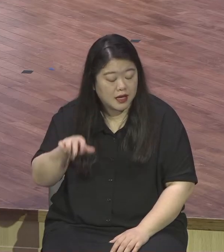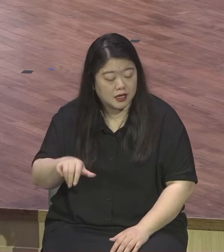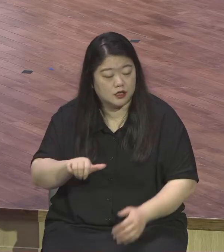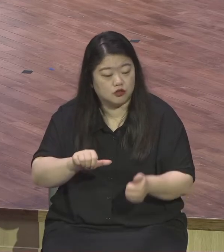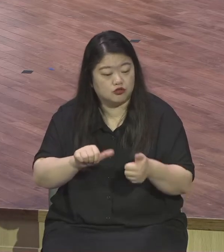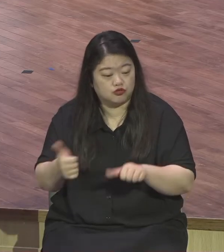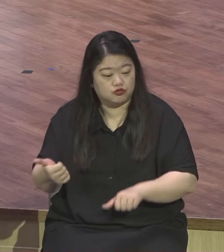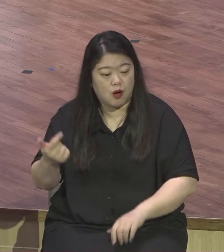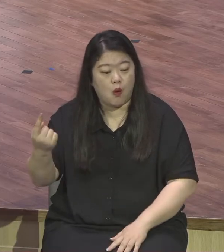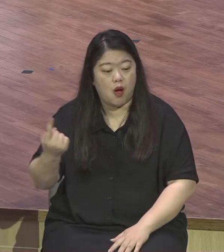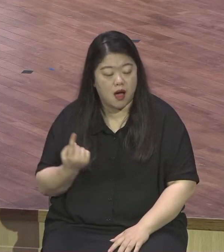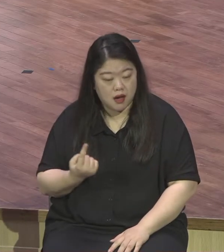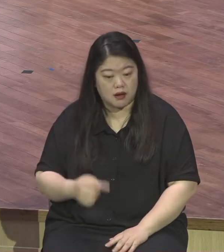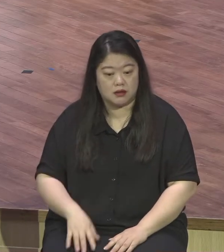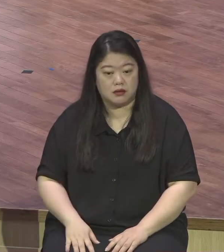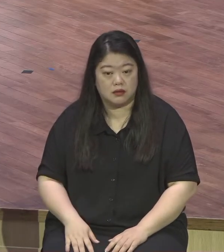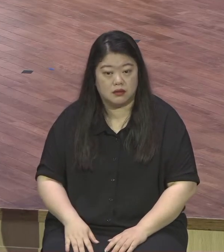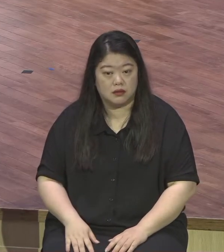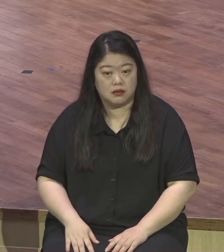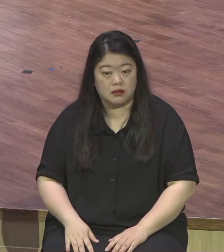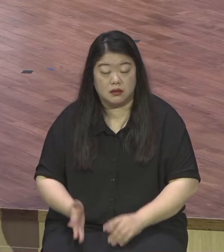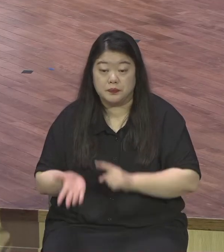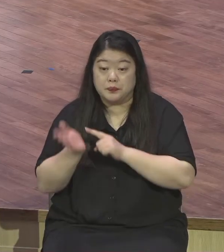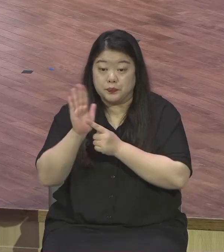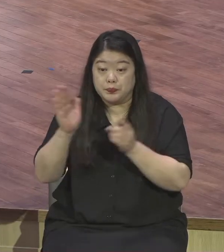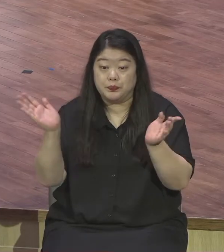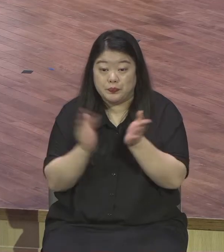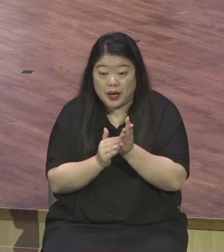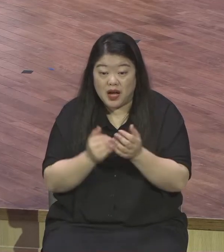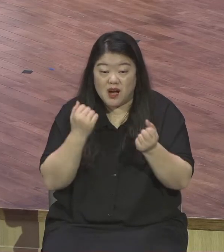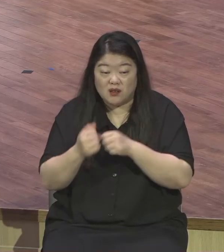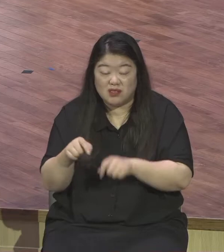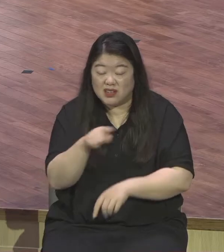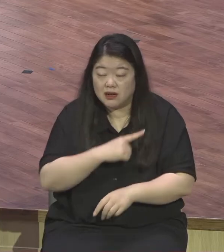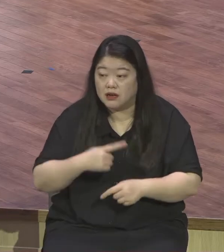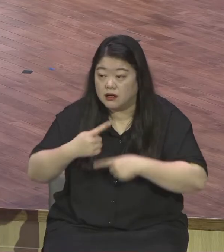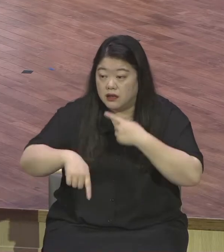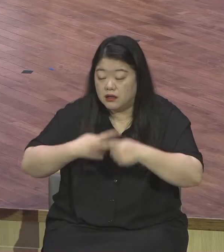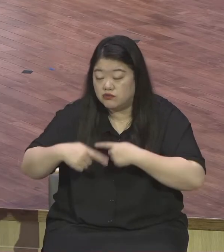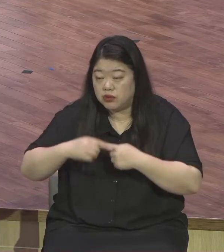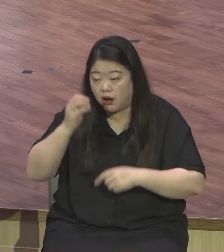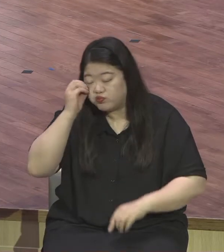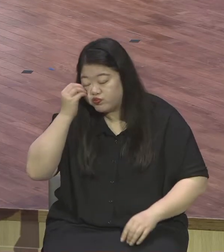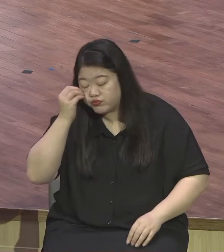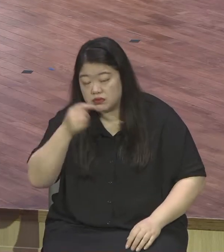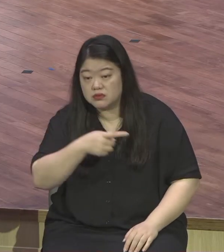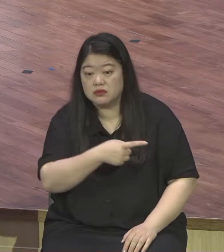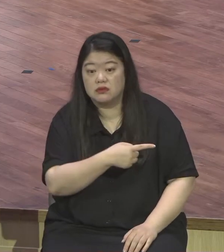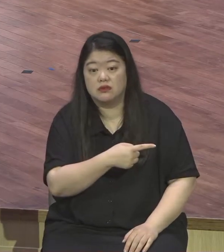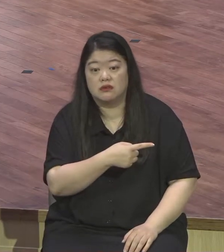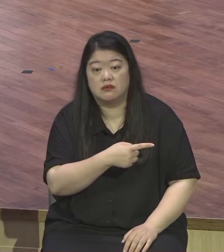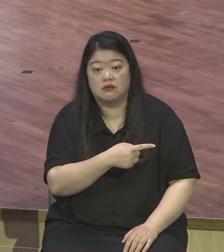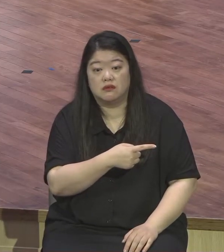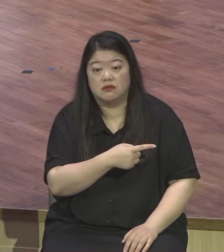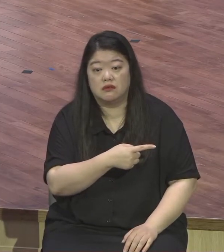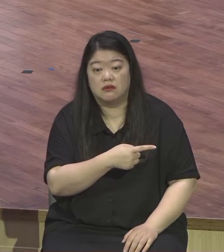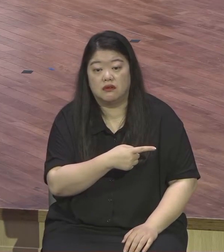제자들 관심 없어요 내가 이틀 후에 잡혀서 십자가 짓는데 관심 없습니다 지금 동기가